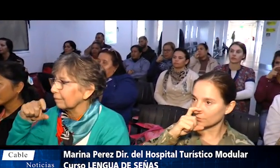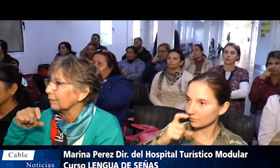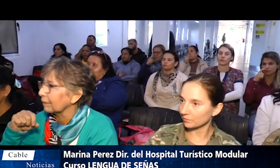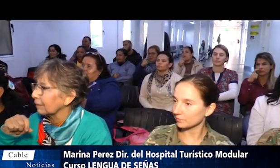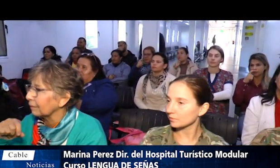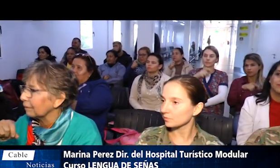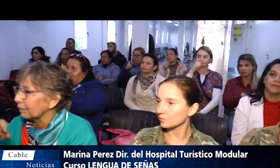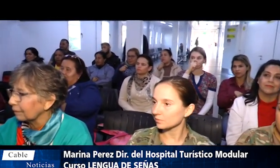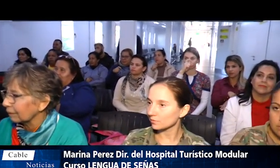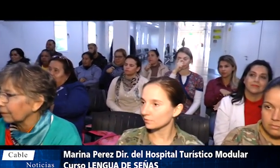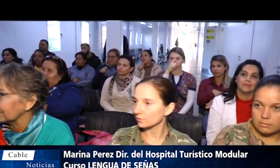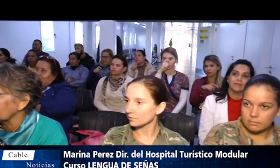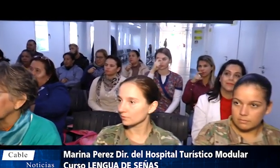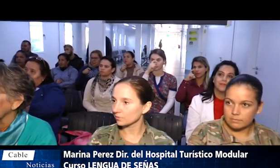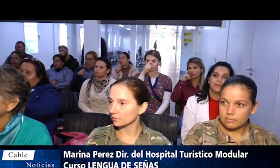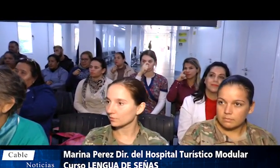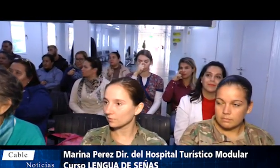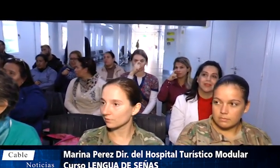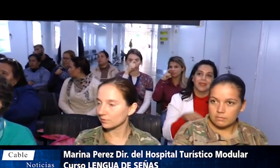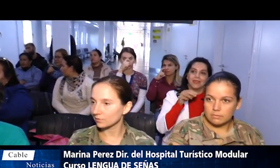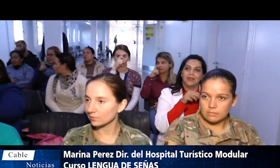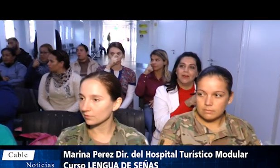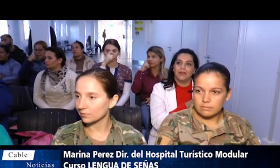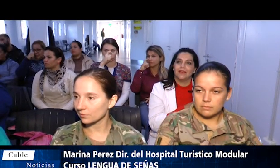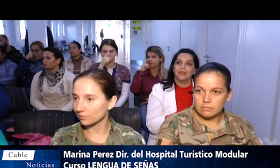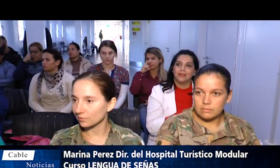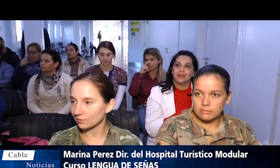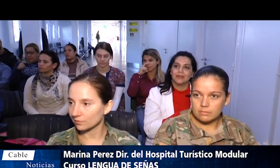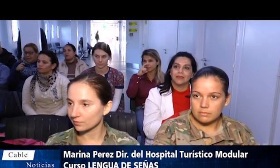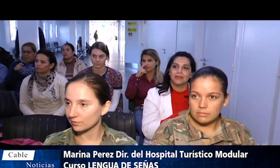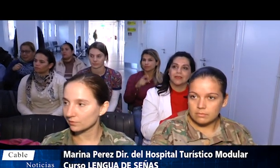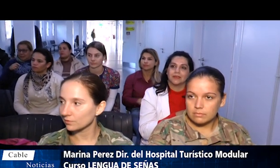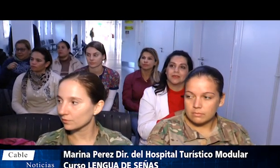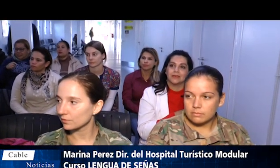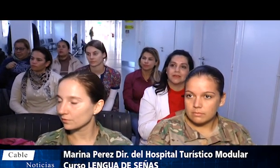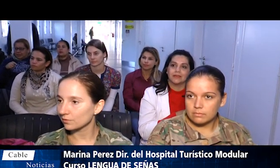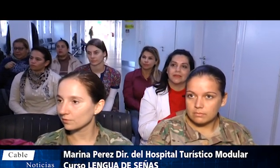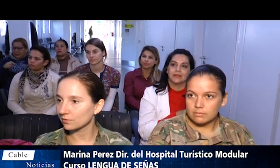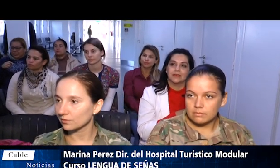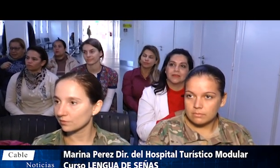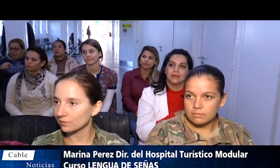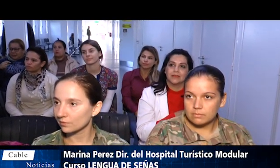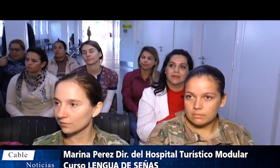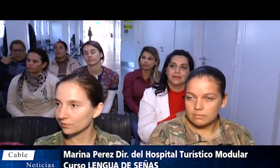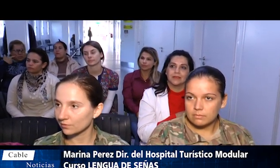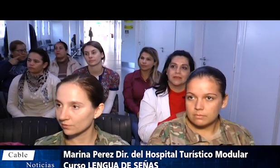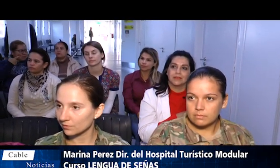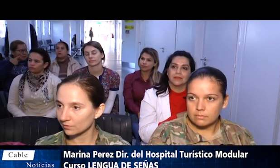imagen, las señas, es gesticular. Gesticular, tiene importancia, eso es lo que él siempre nos